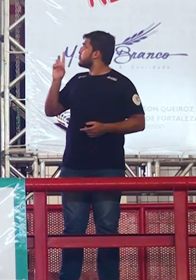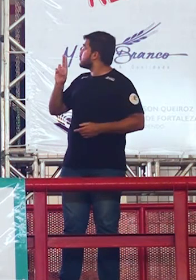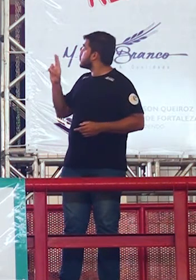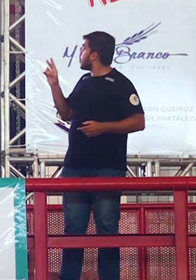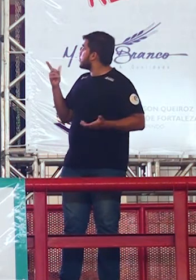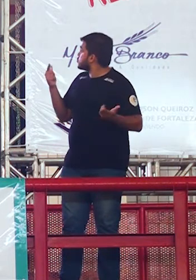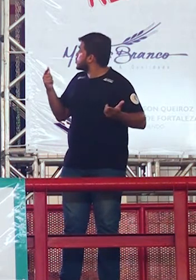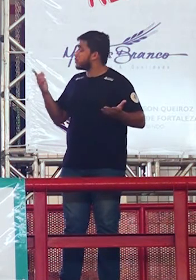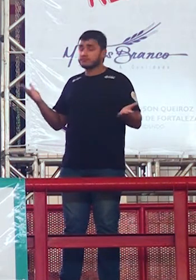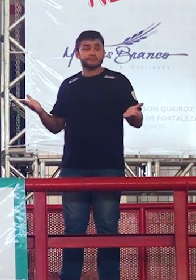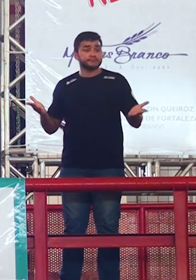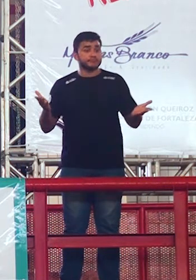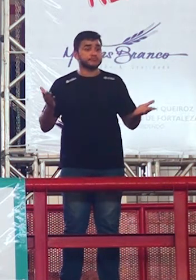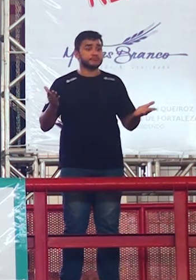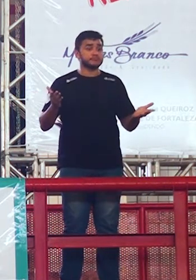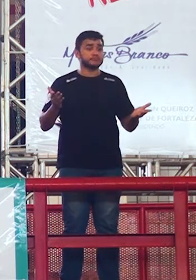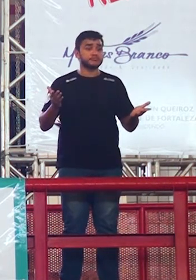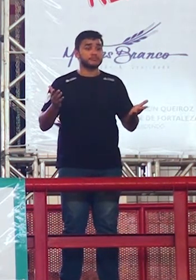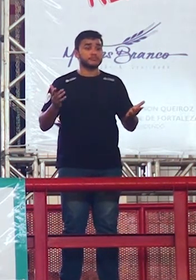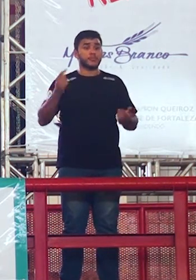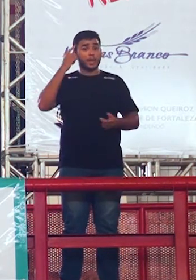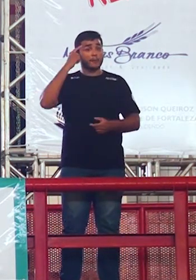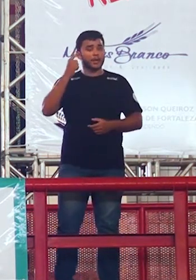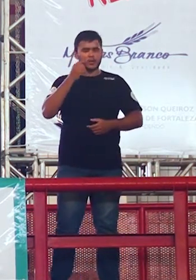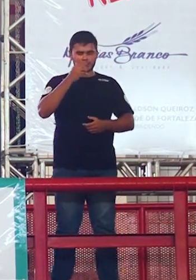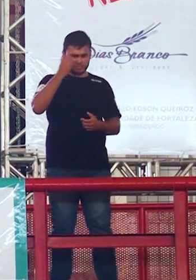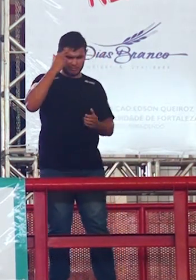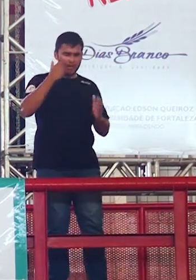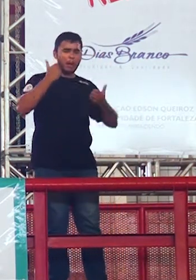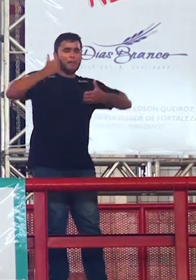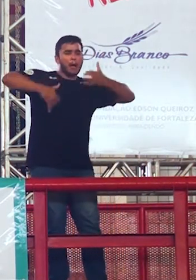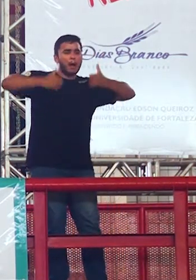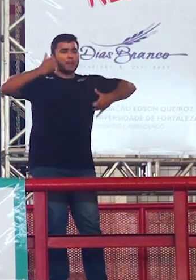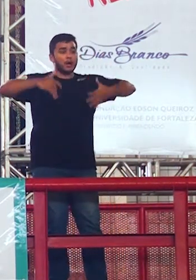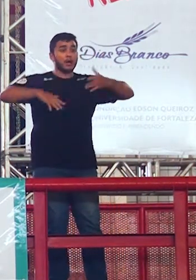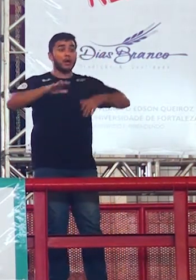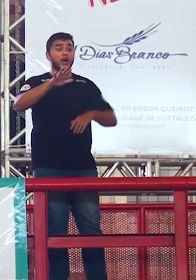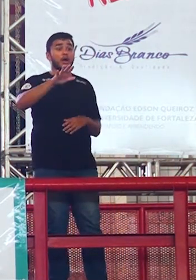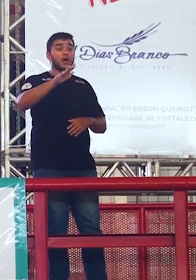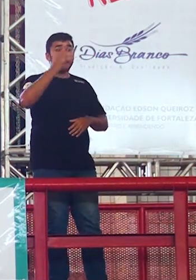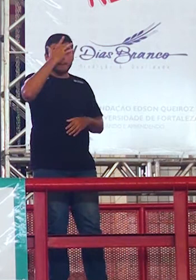ixi professor ele está falando de